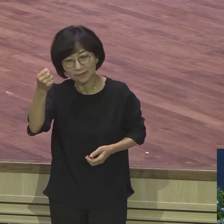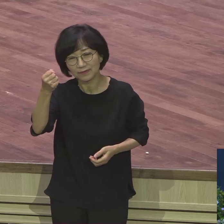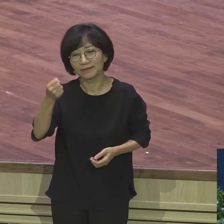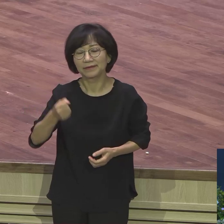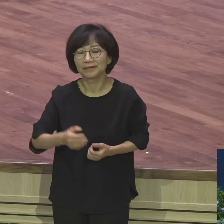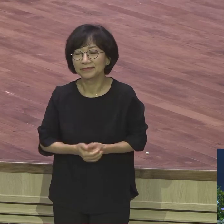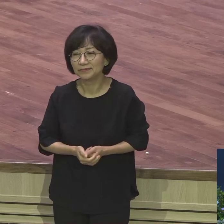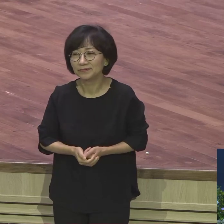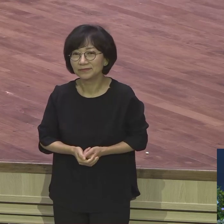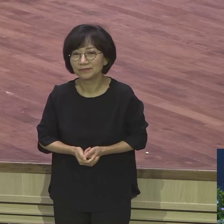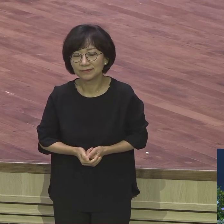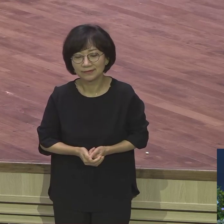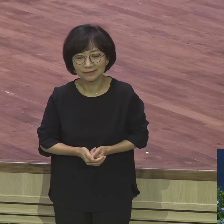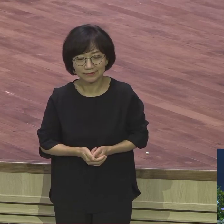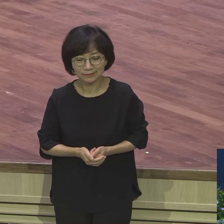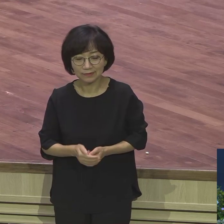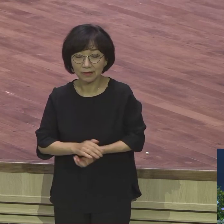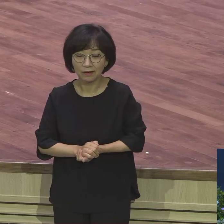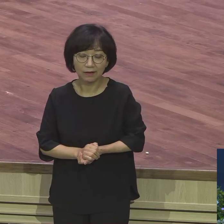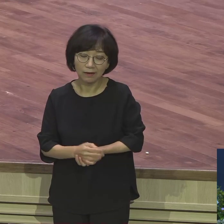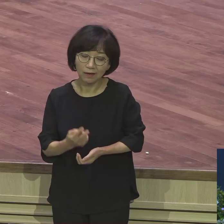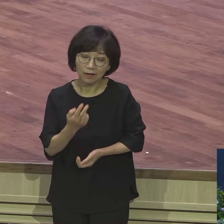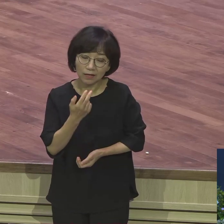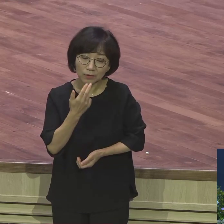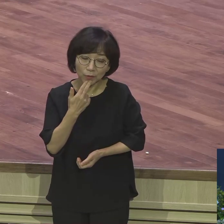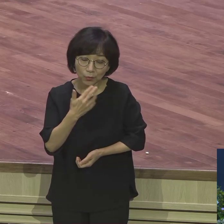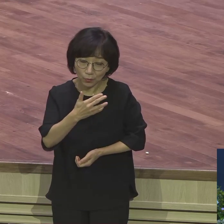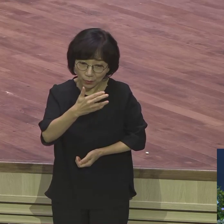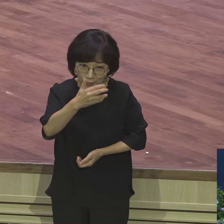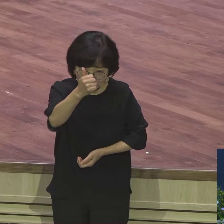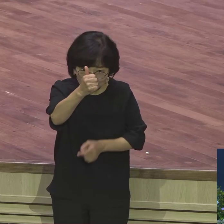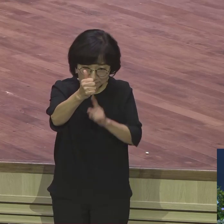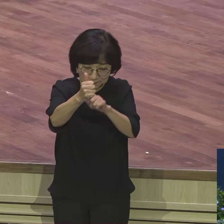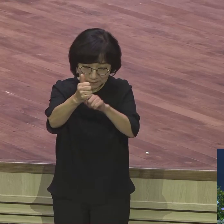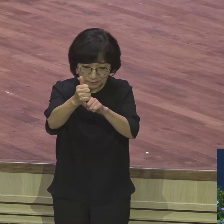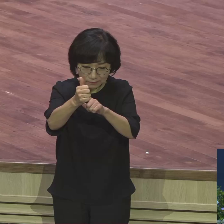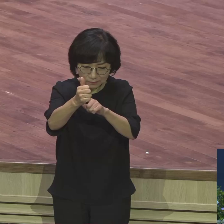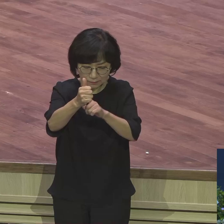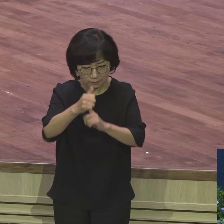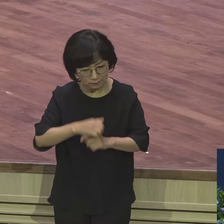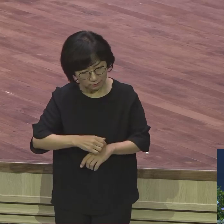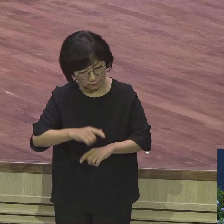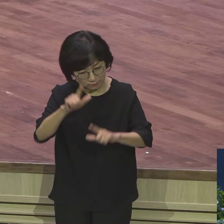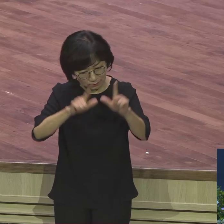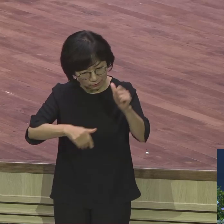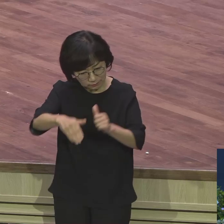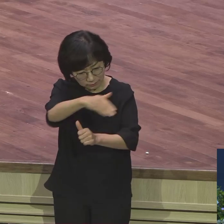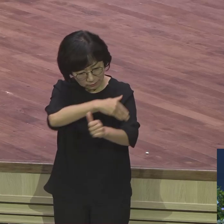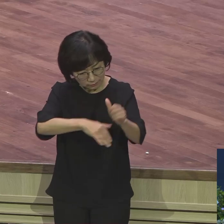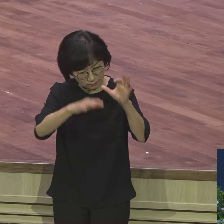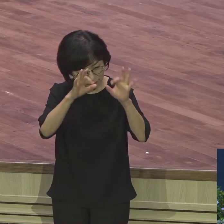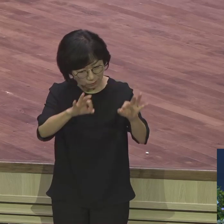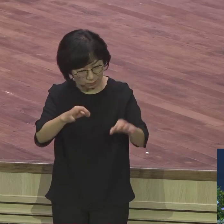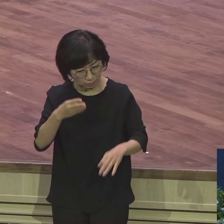그런데 요셉은 전혀 상식적으로 형통한 것이 아니에요. 그런데도 불구하고